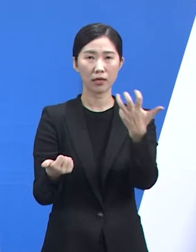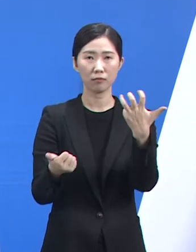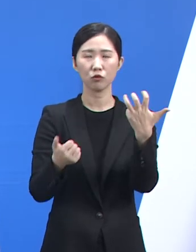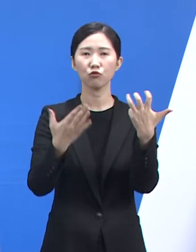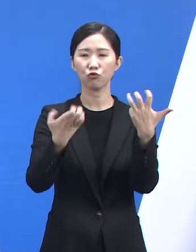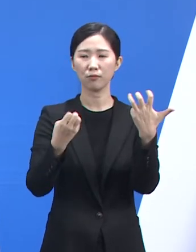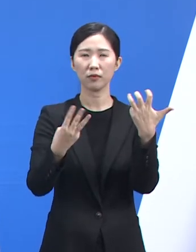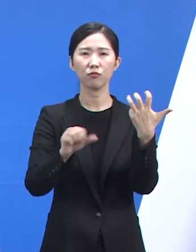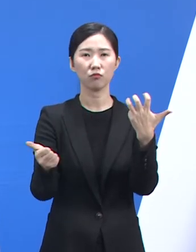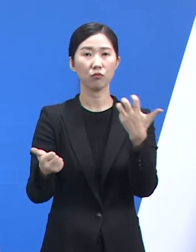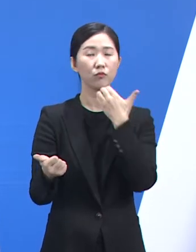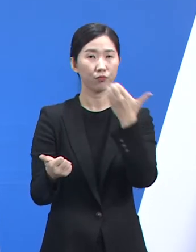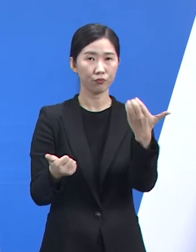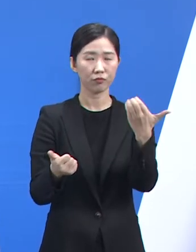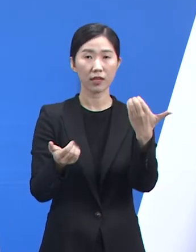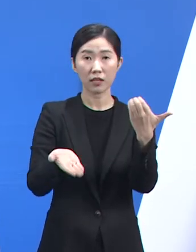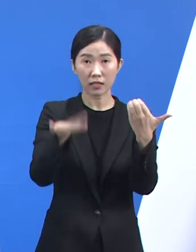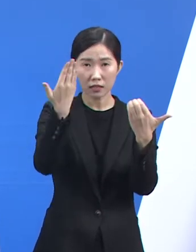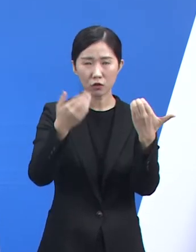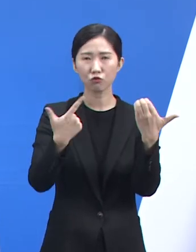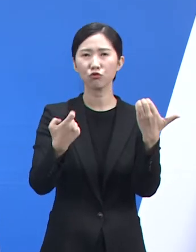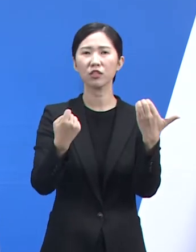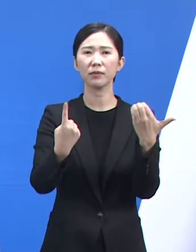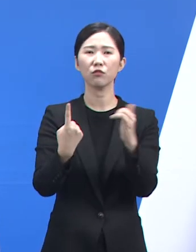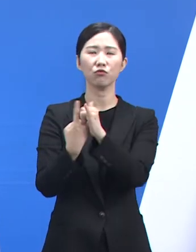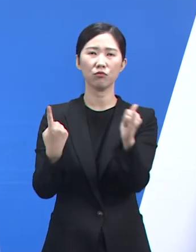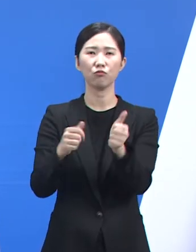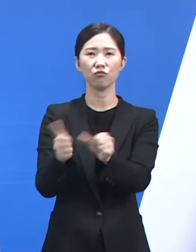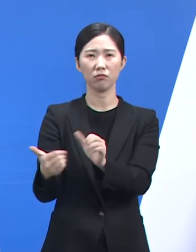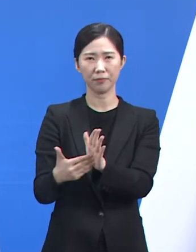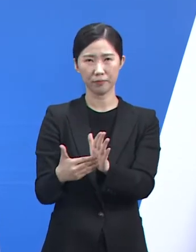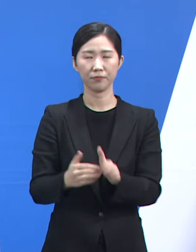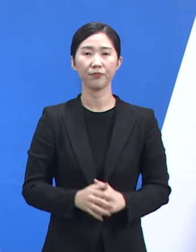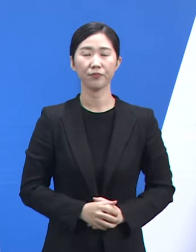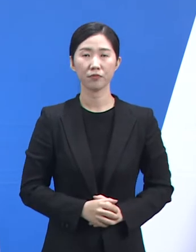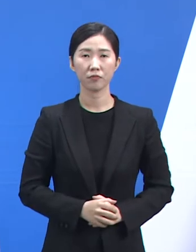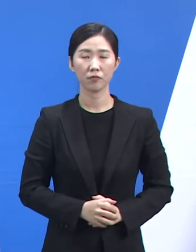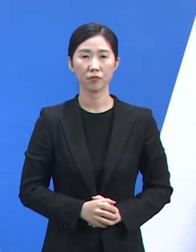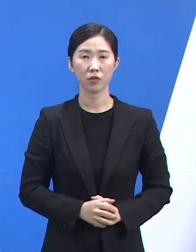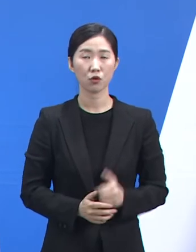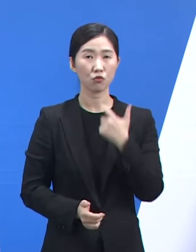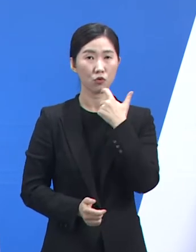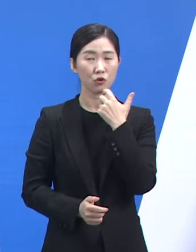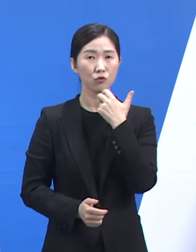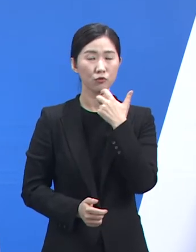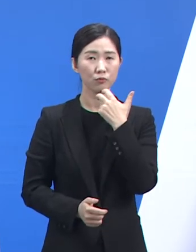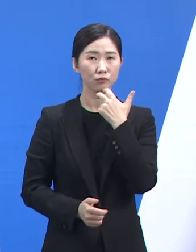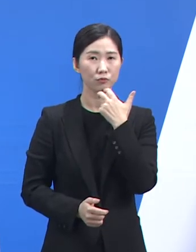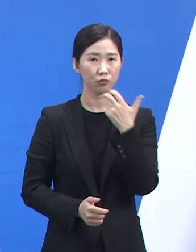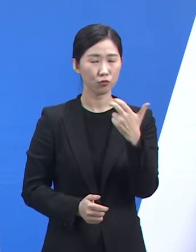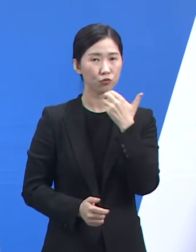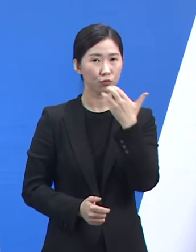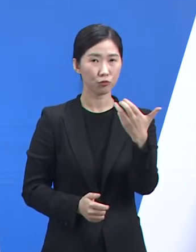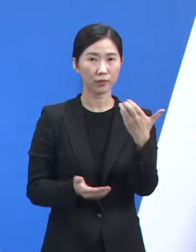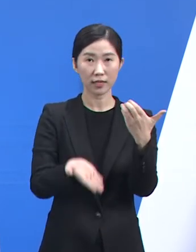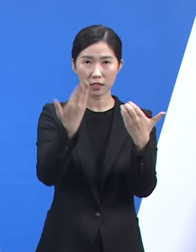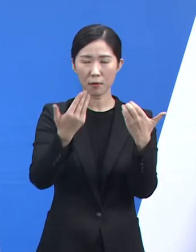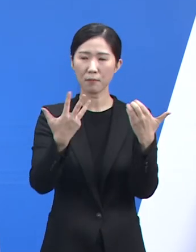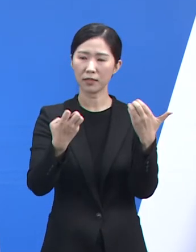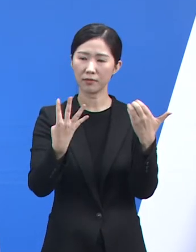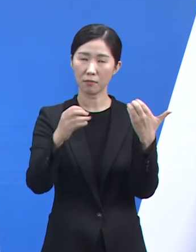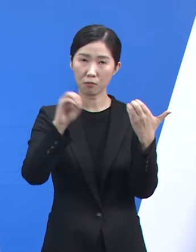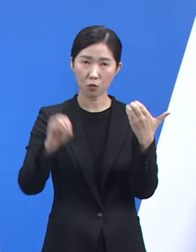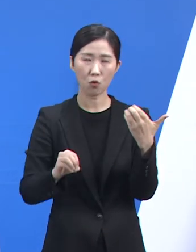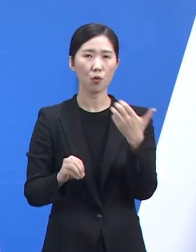93명, 90세 이상 61명으로 나타났습니다. 60세 이상이 94%, 80세 이상이 67